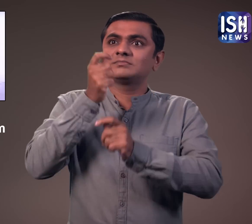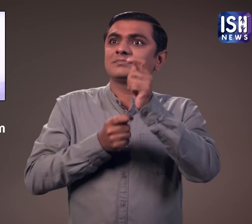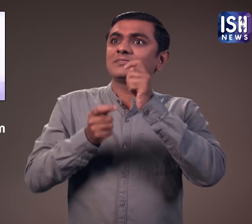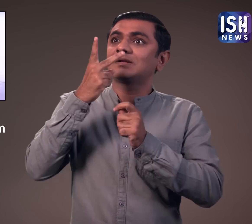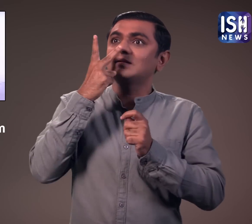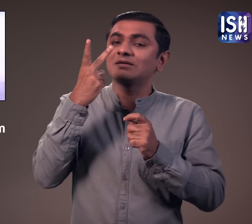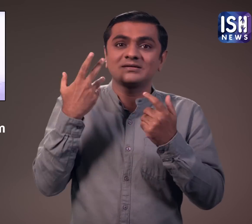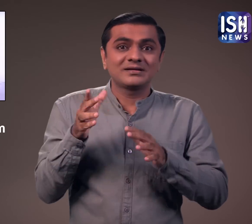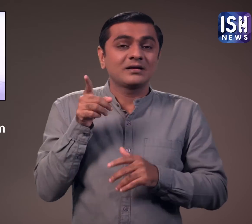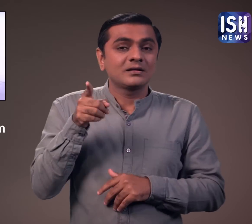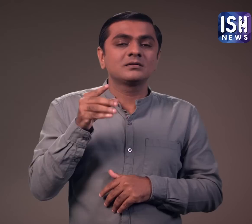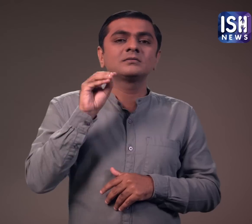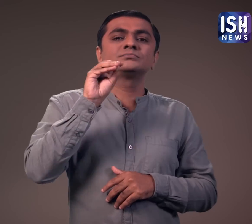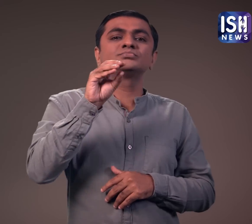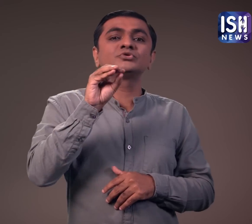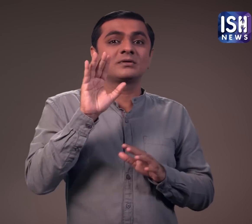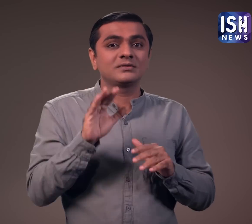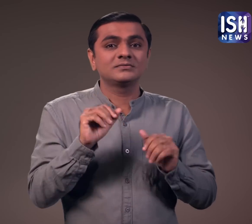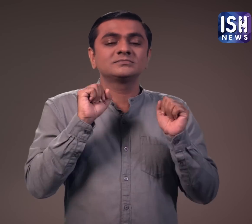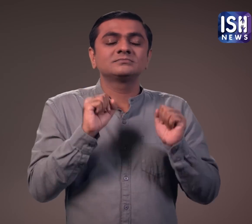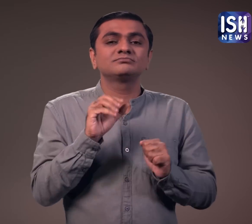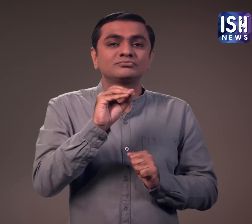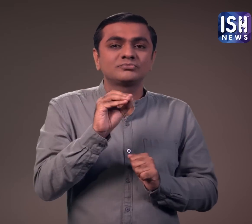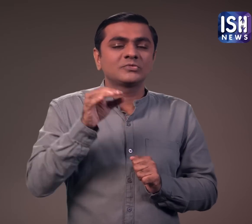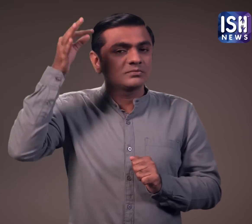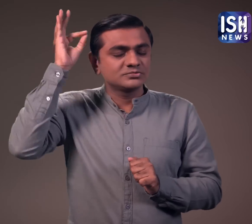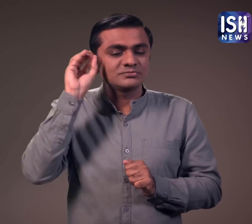प्रधानमंत्री ने वहाँ पर एक धार्मिक समारों में भी भाग